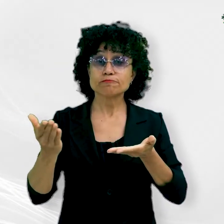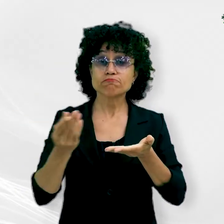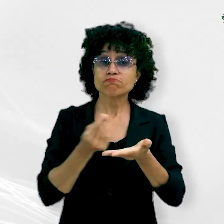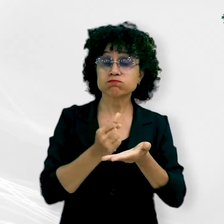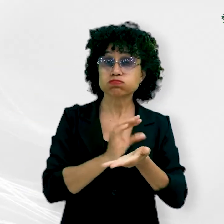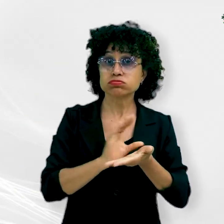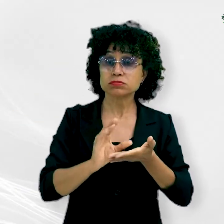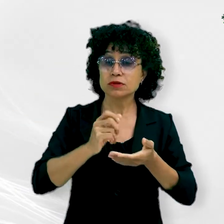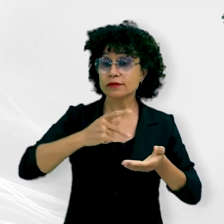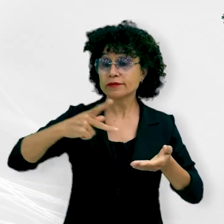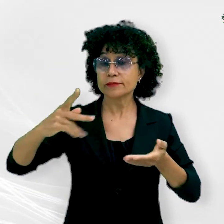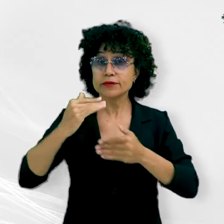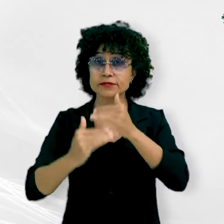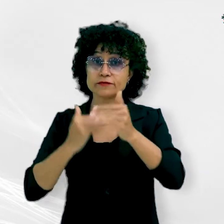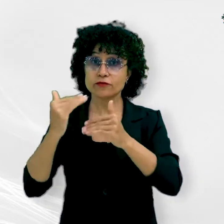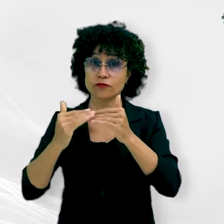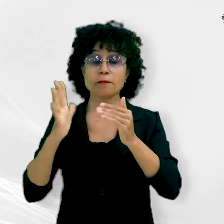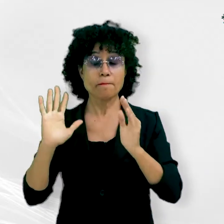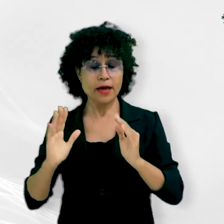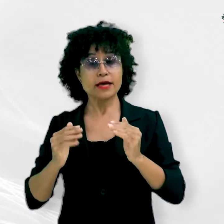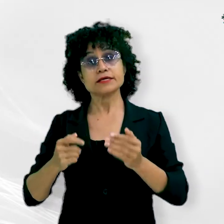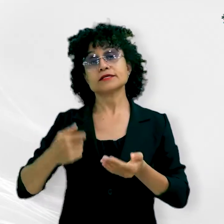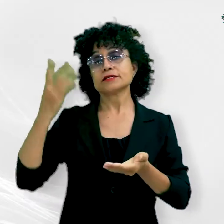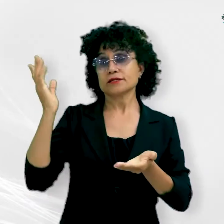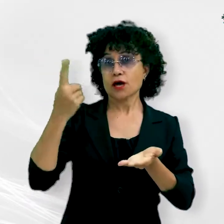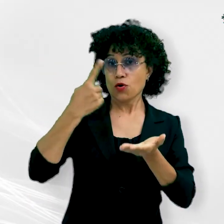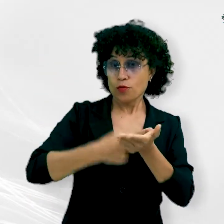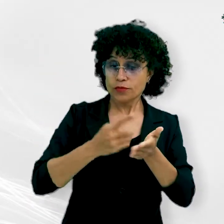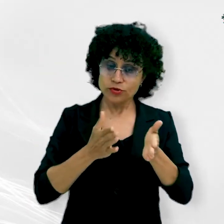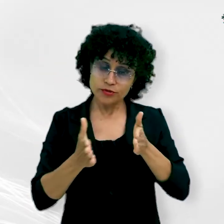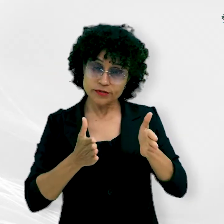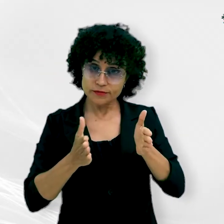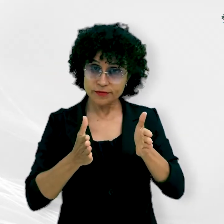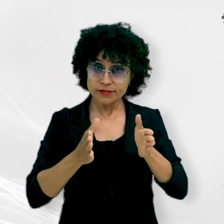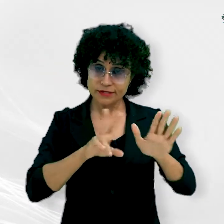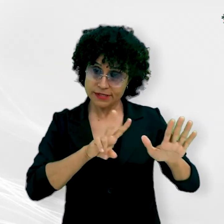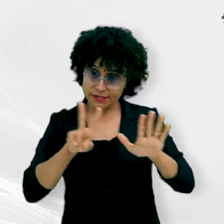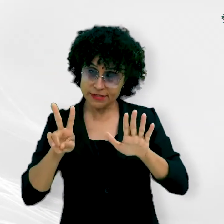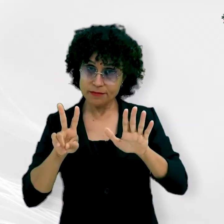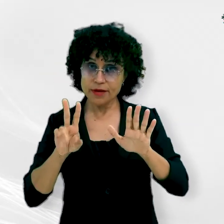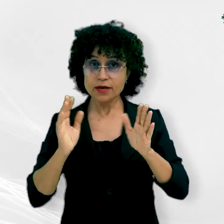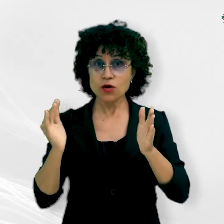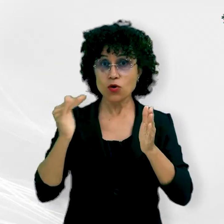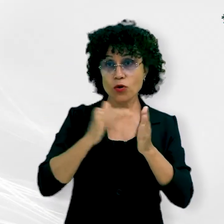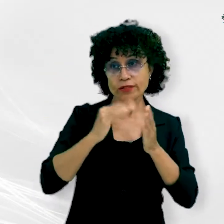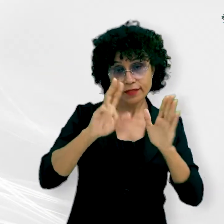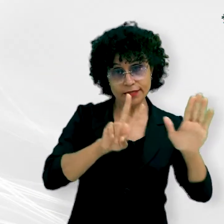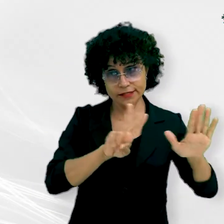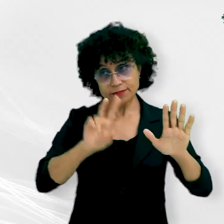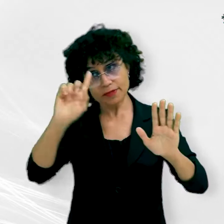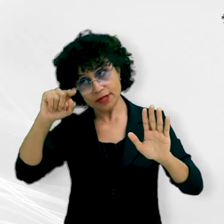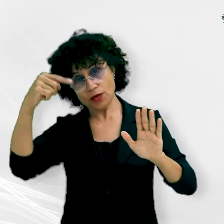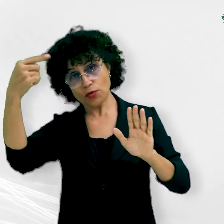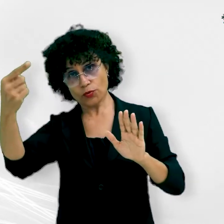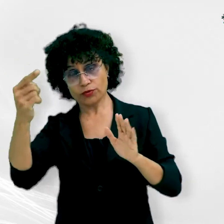aplicativo, mas, diante das cobranças, se comprometeu a estabelecer um prazo ainda nesta semana ou, no máximo, na próxima.